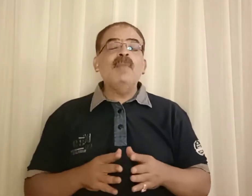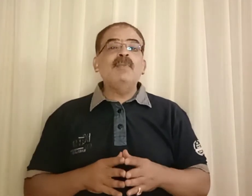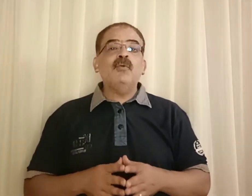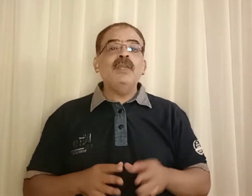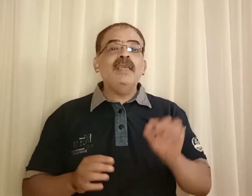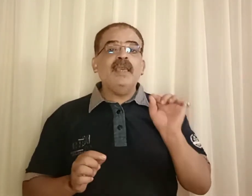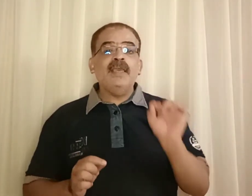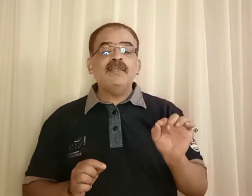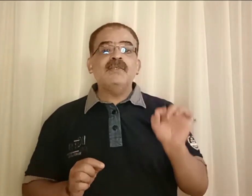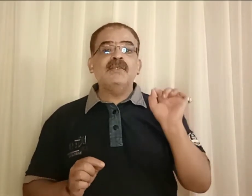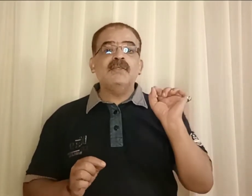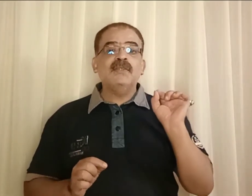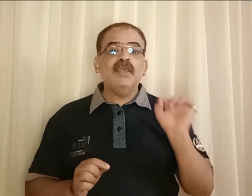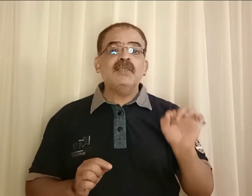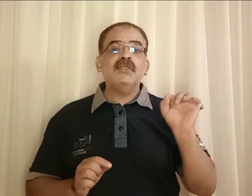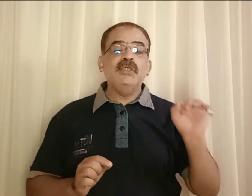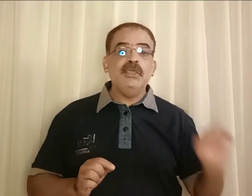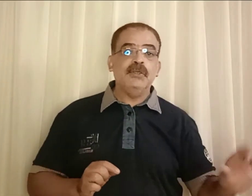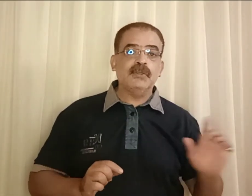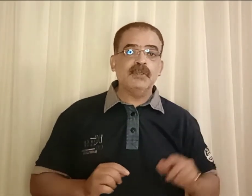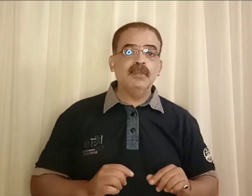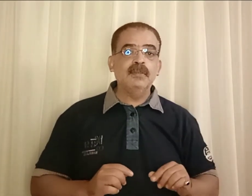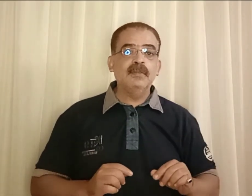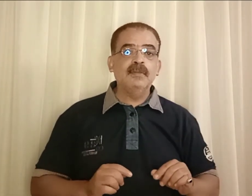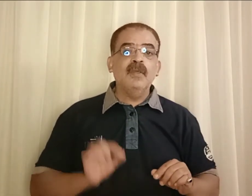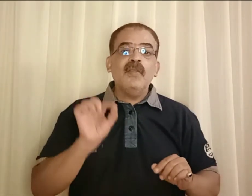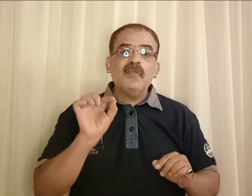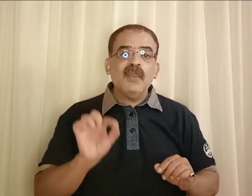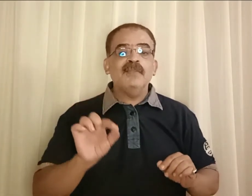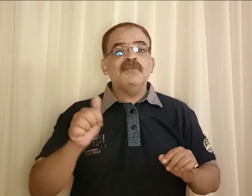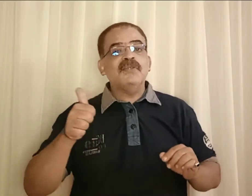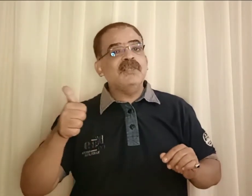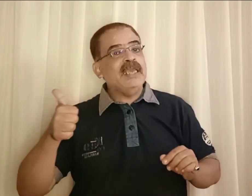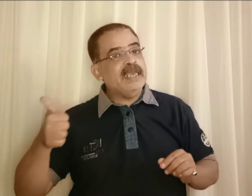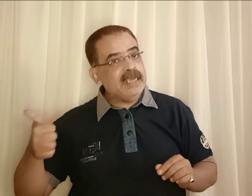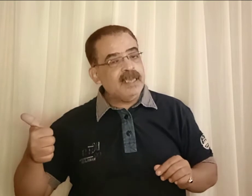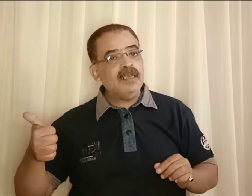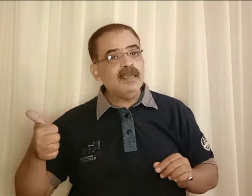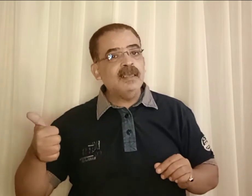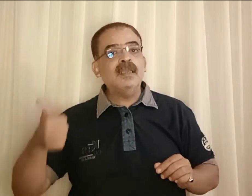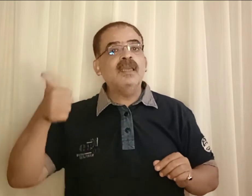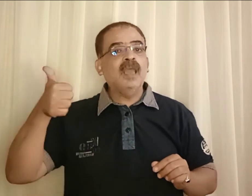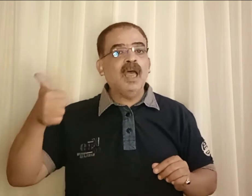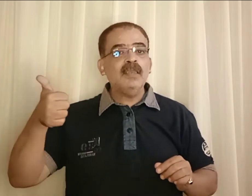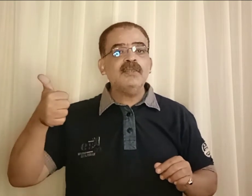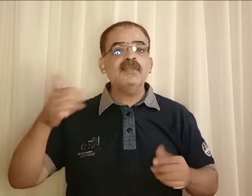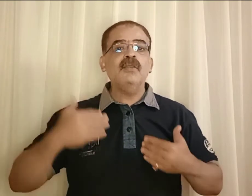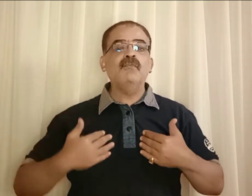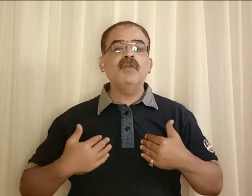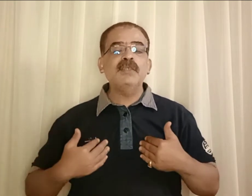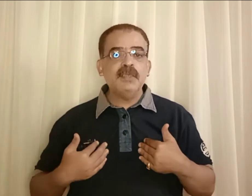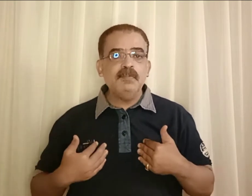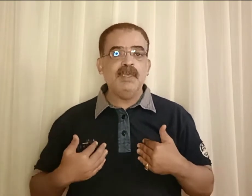بتقول لي it's six years since he last last visited me